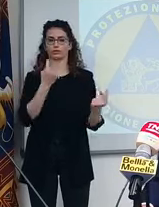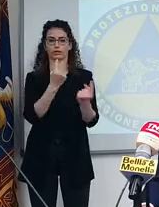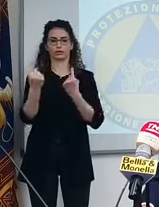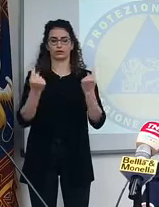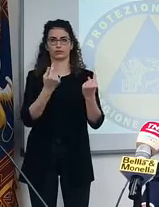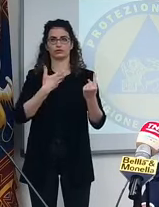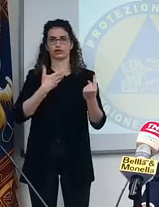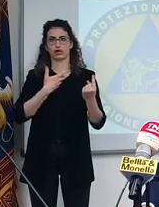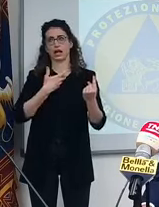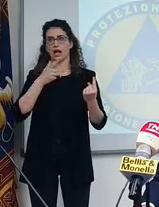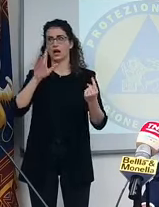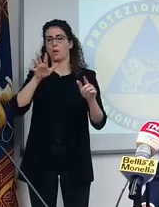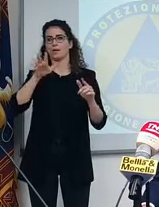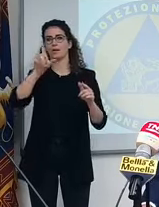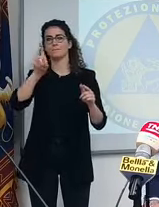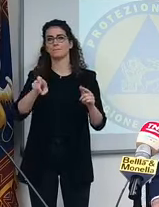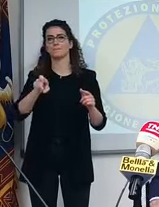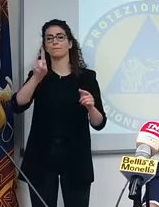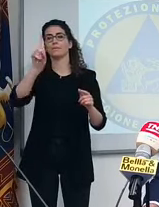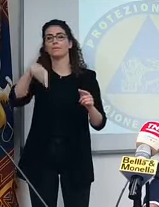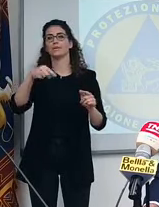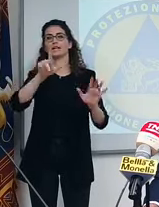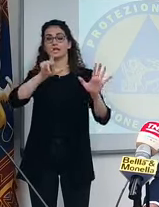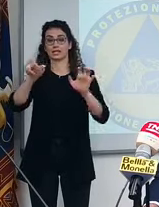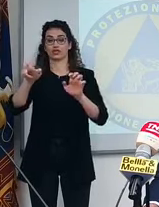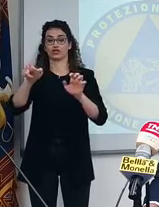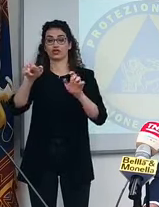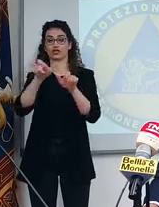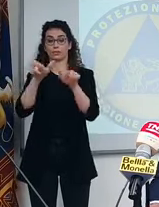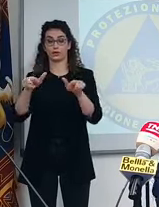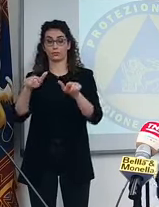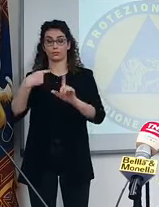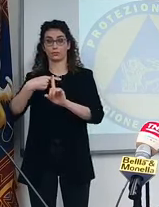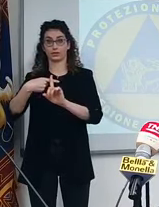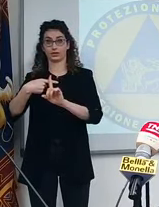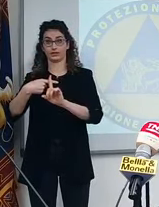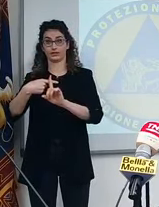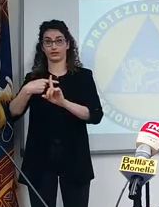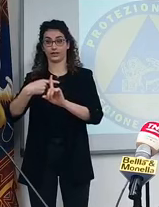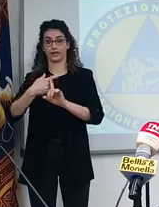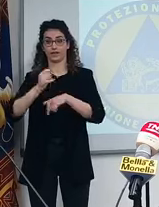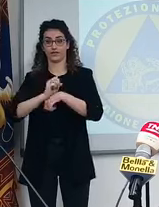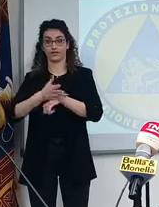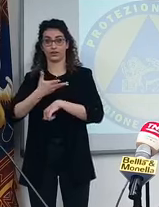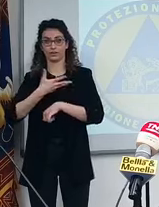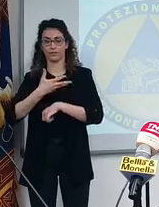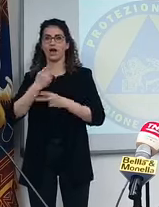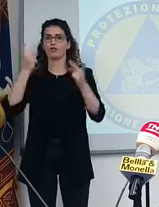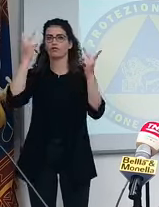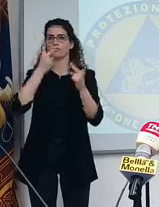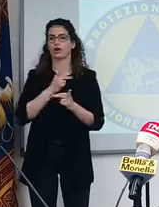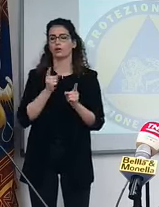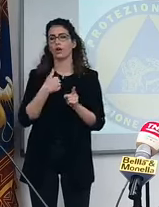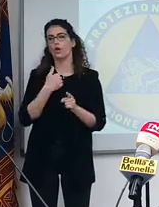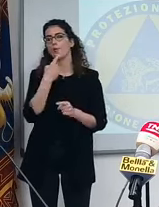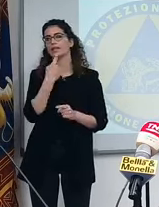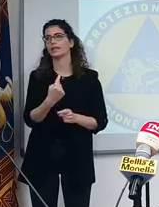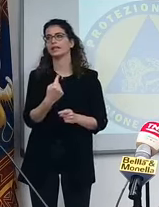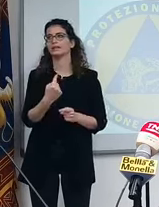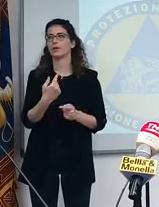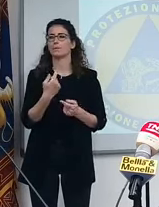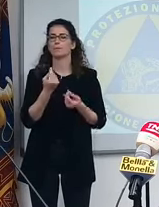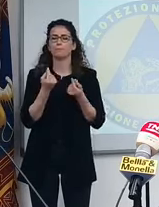quasi 1700 pazienti con la presenza del virus, però è pur vero che un minimo, come si può dire,